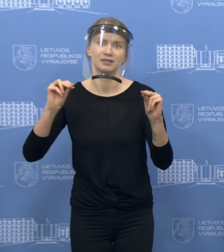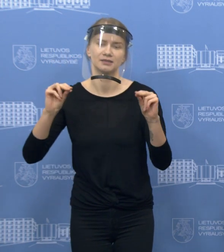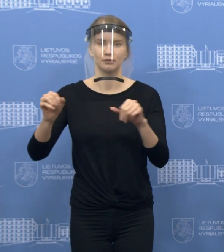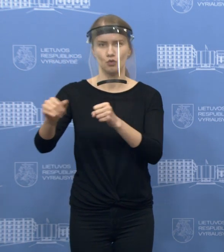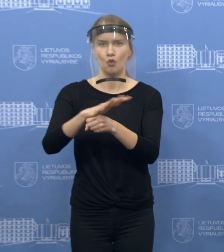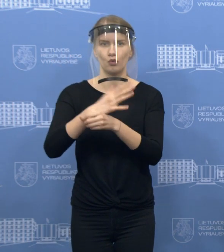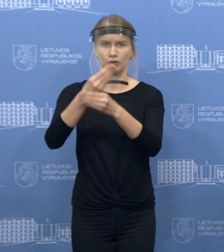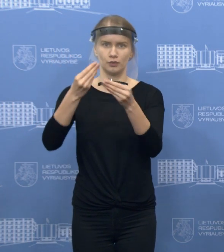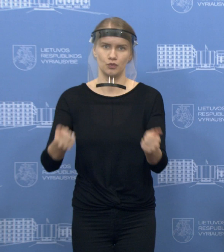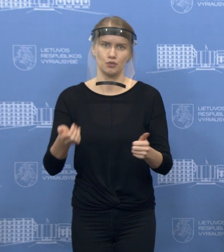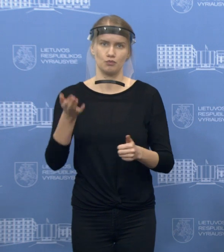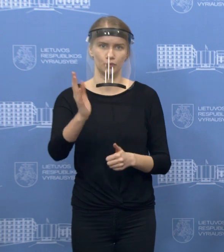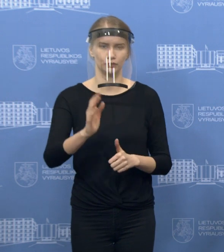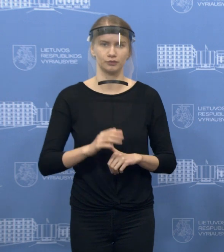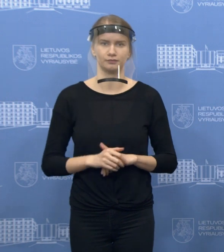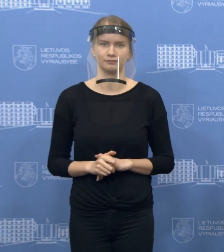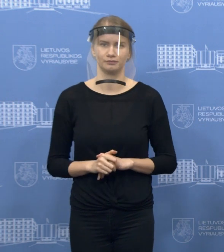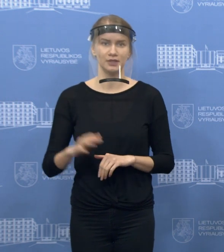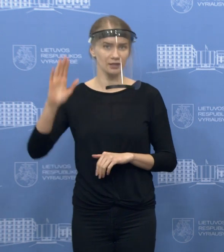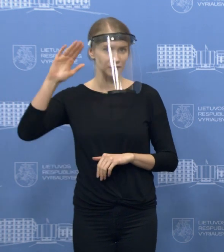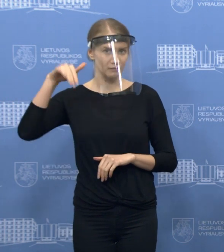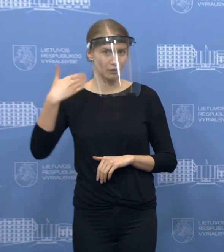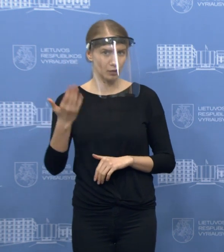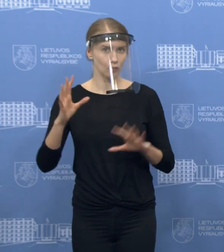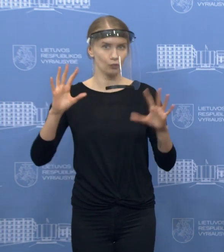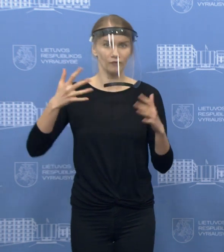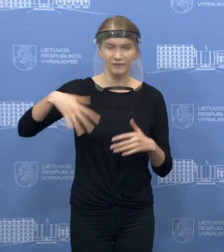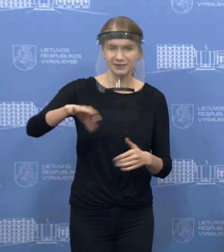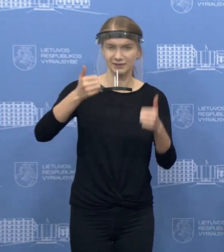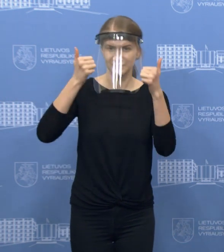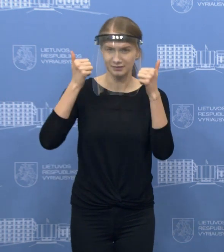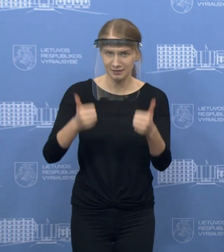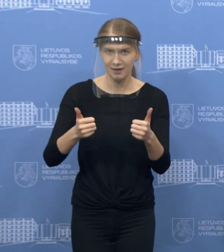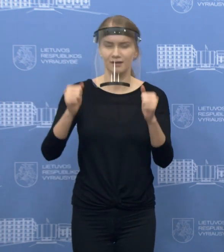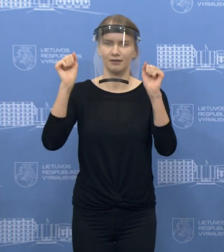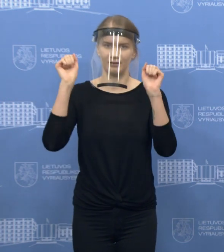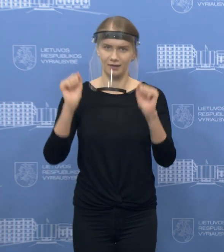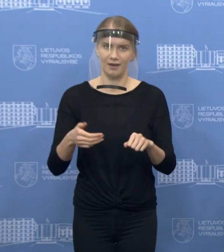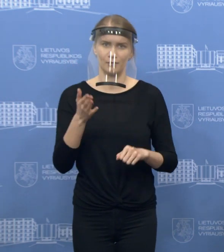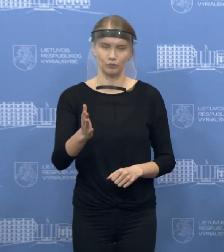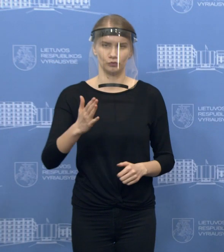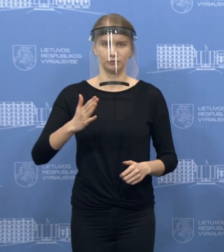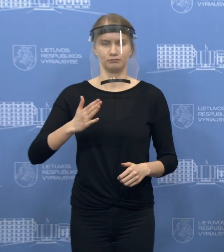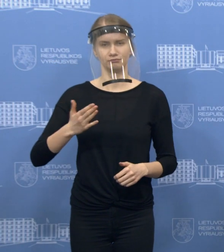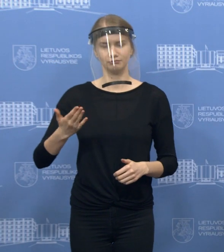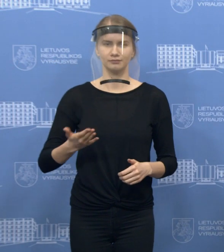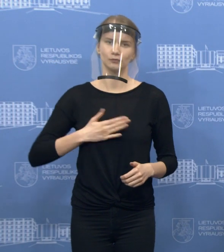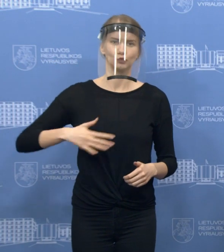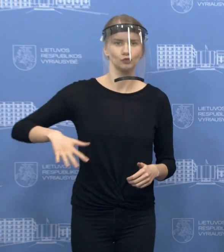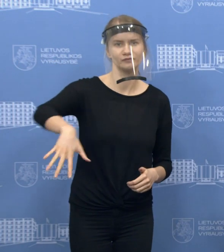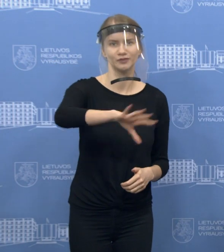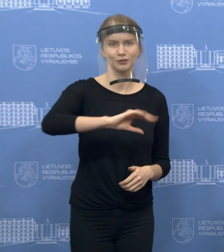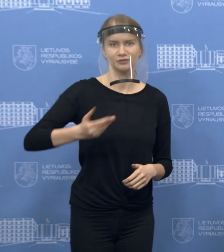statistinę kreivę, galėsime kalbėti, ne kalbėti, bet priimti sprendimus dėl mūsų gyvenimo pokyčių po vėlykų, tai